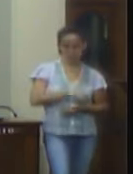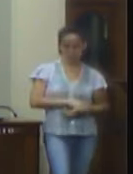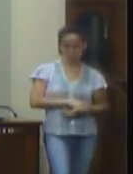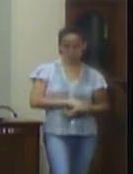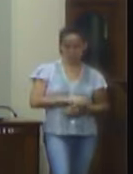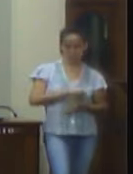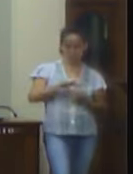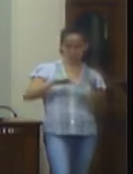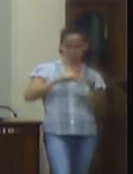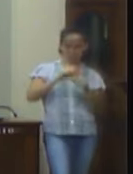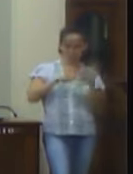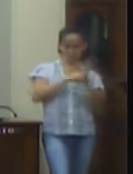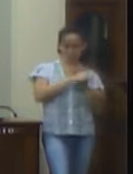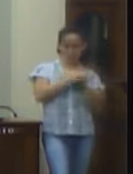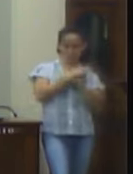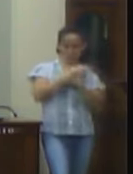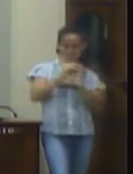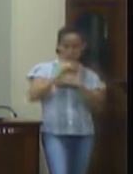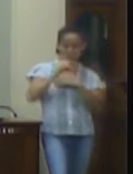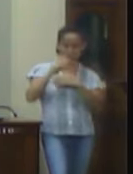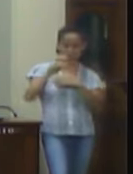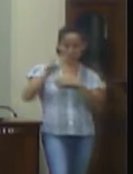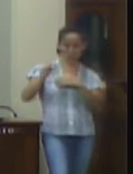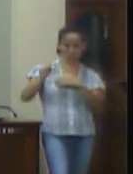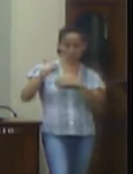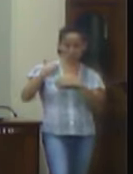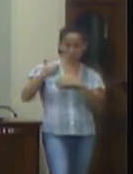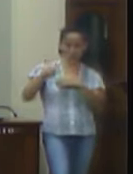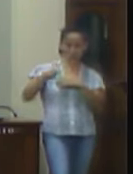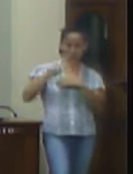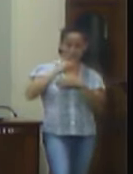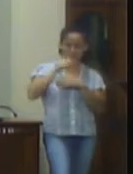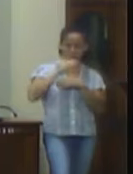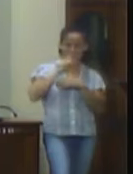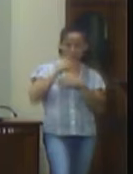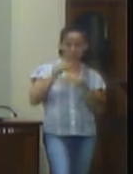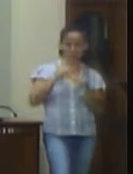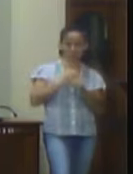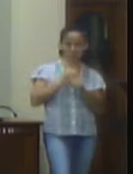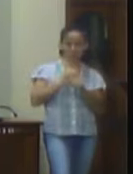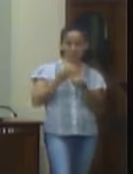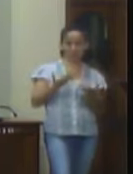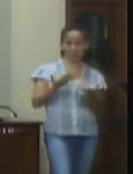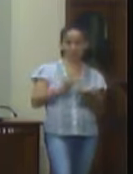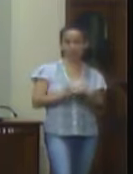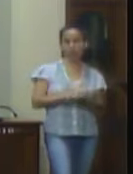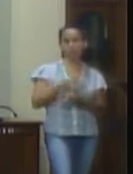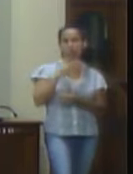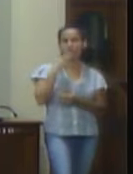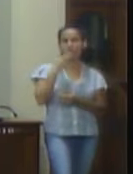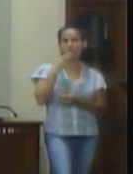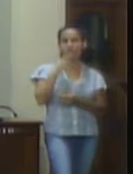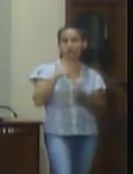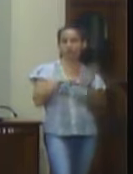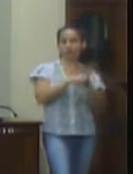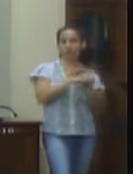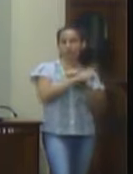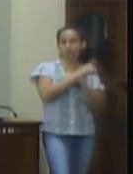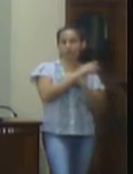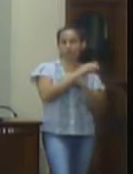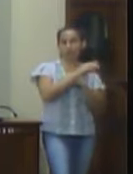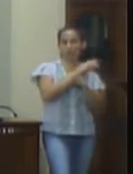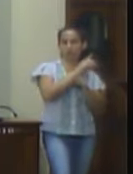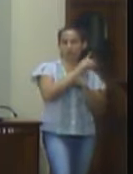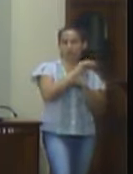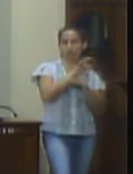altera a lei 3.058 de 26 de julho de 2018 que dispõe sobre a lei de diretrizes